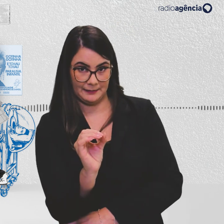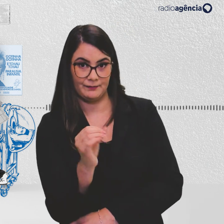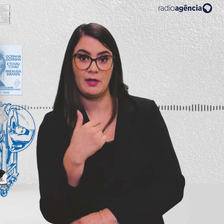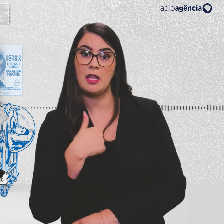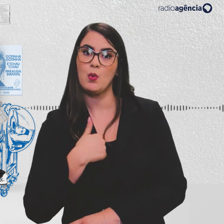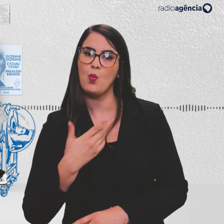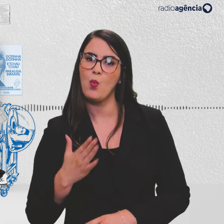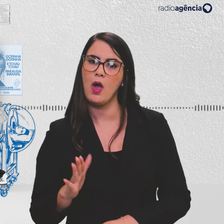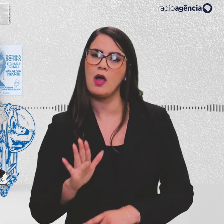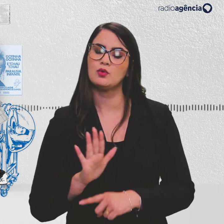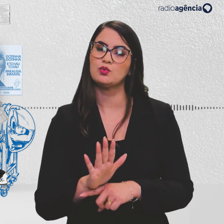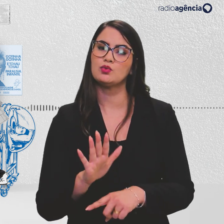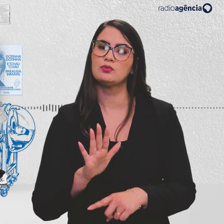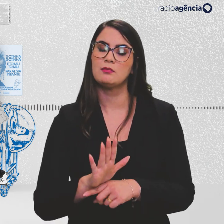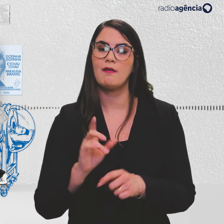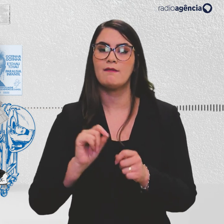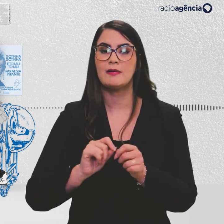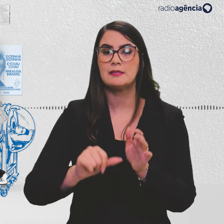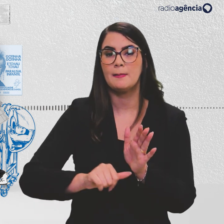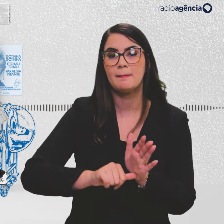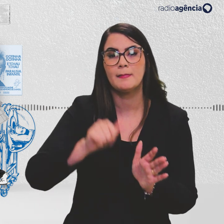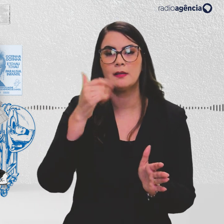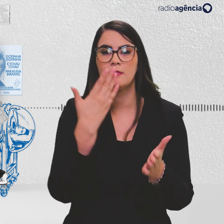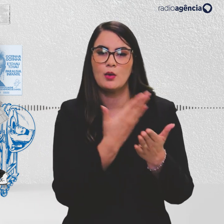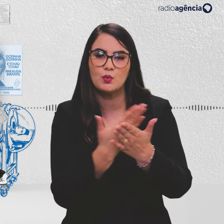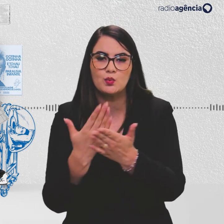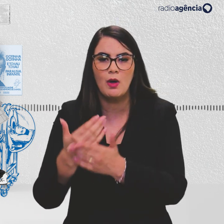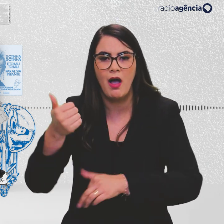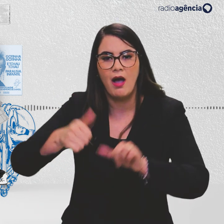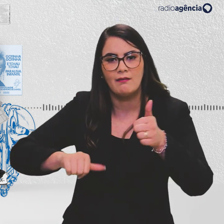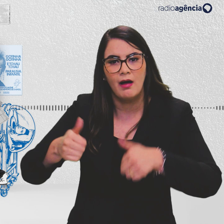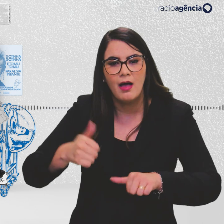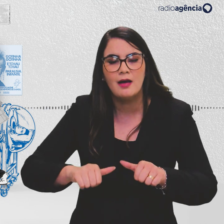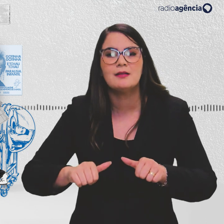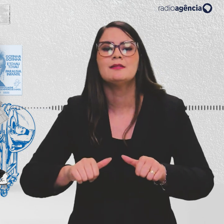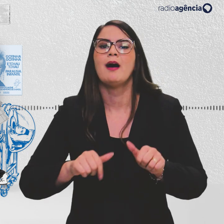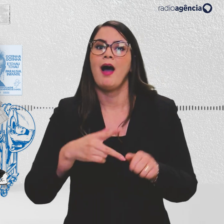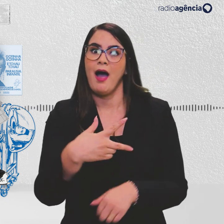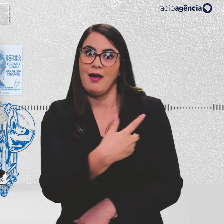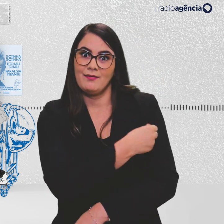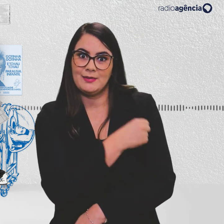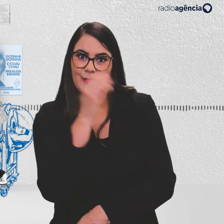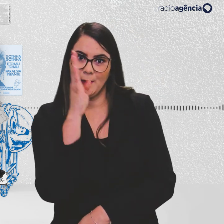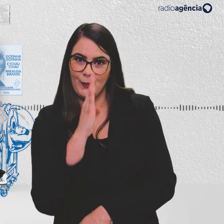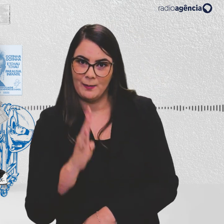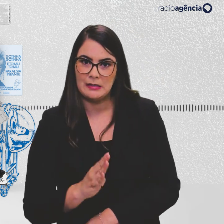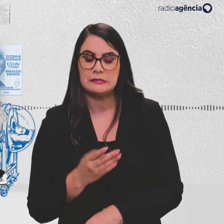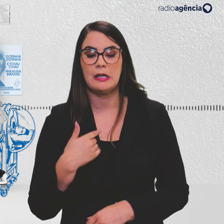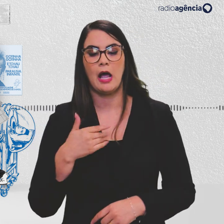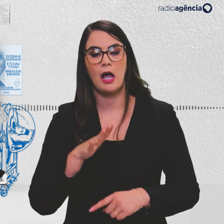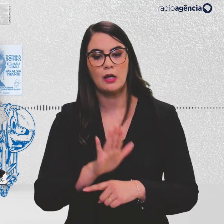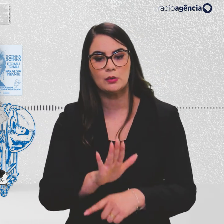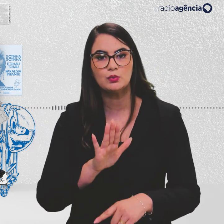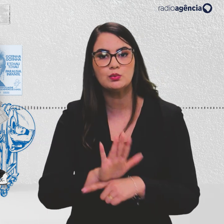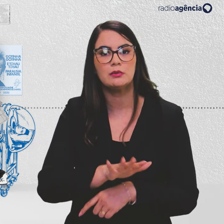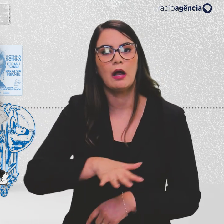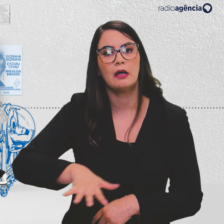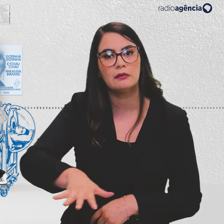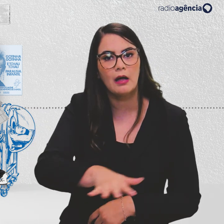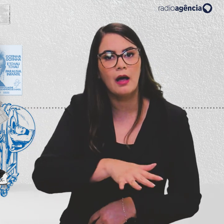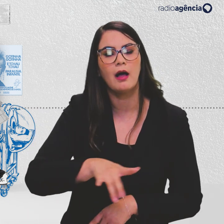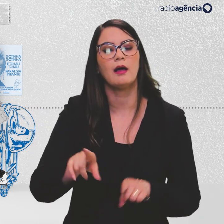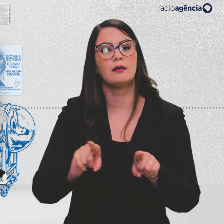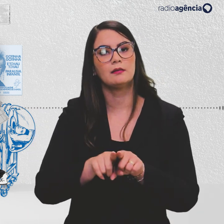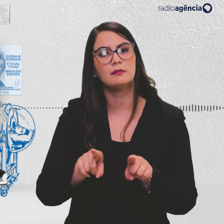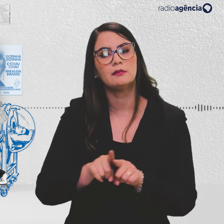Coraborei para fazer o primeiro estudo da avaliação da vacina SEV no país. Estive ajudando no campo e